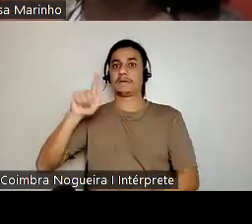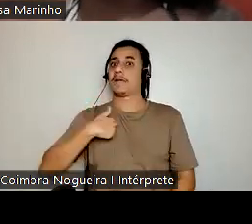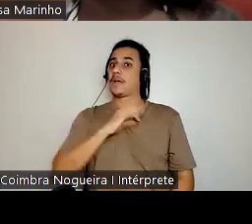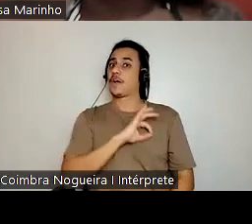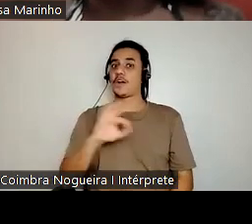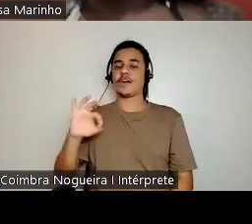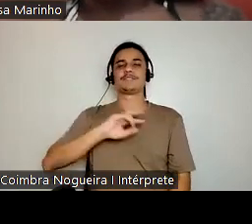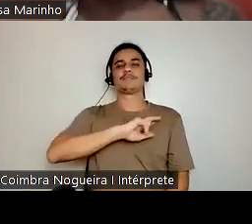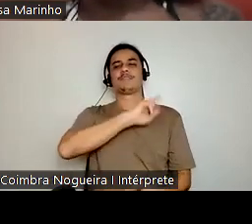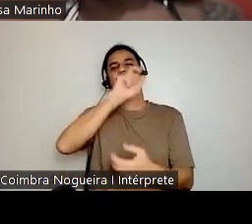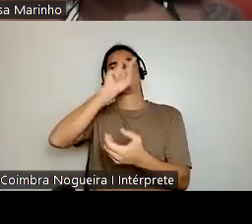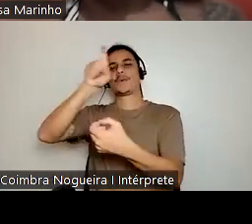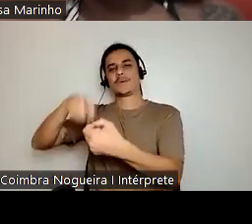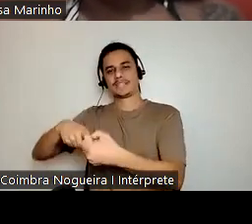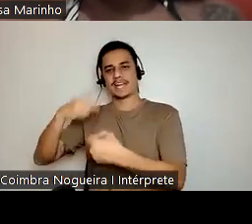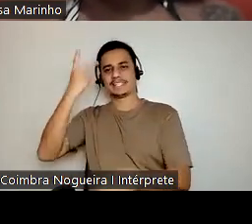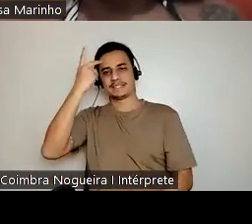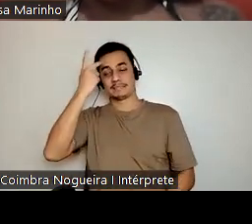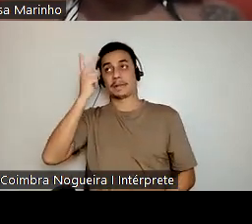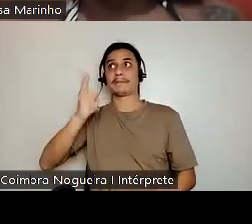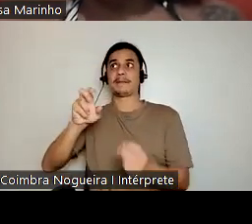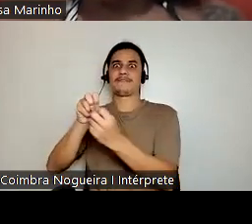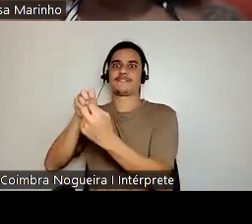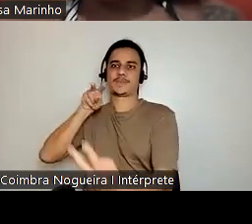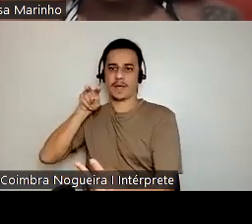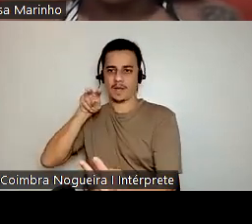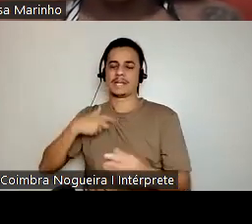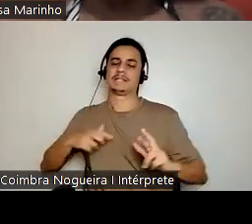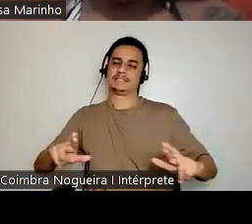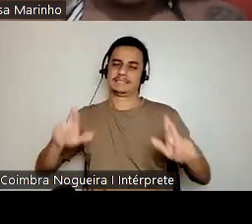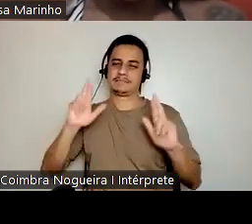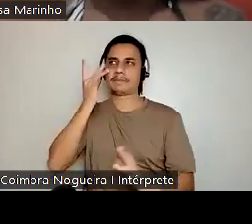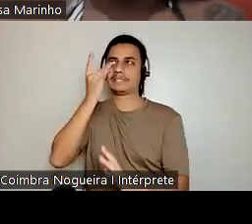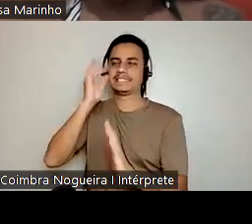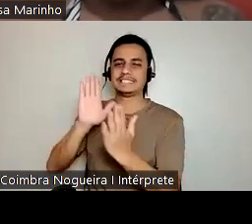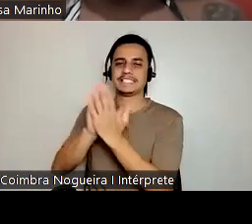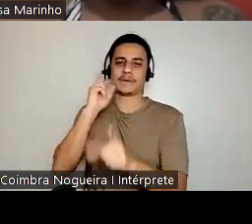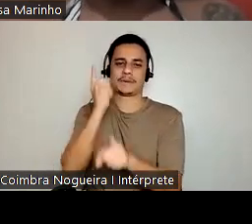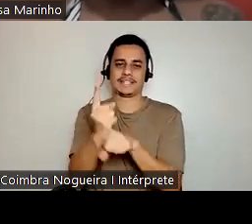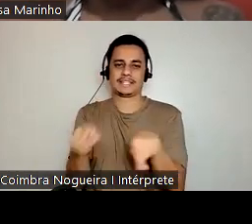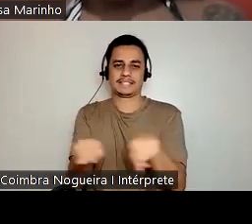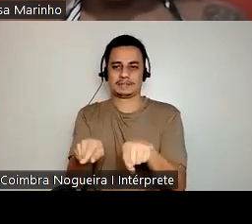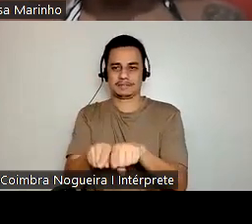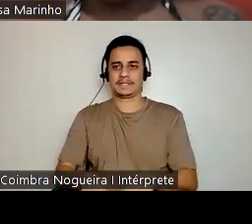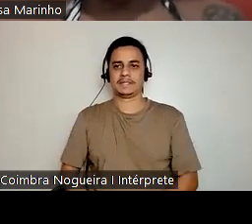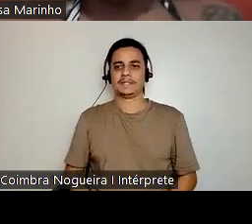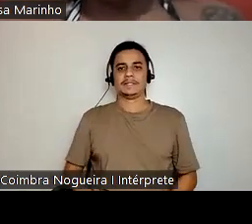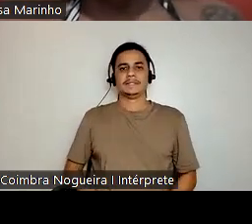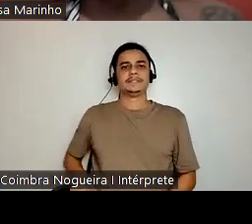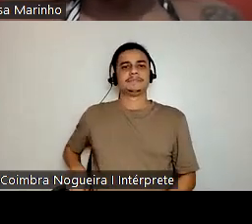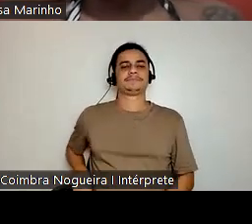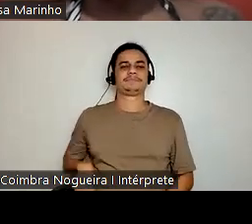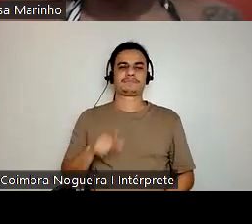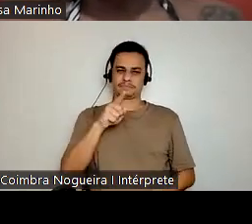mesmo, que assim, virtualmente, espero vê-las em breve presencialmente também. Pode avançar, Dani. Essa parte